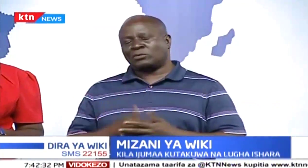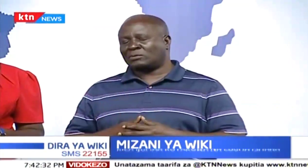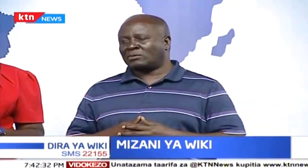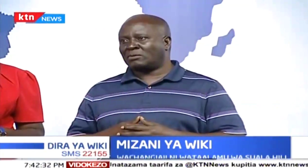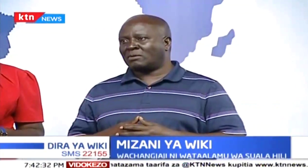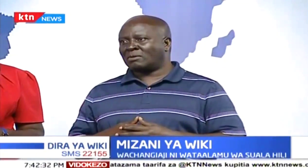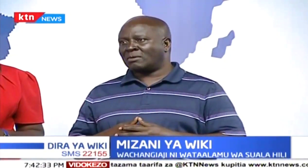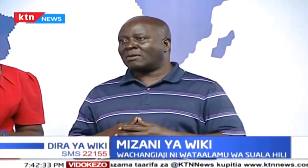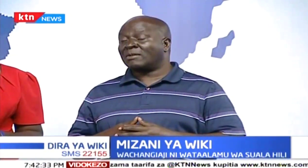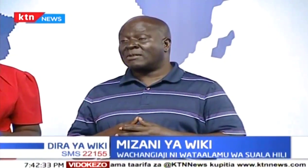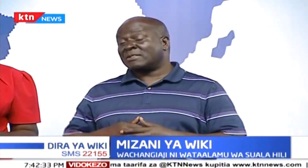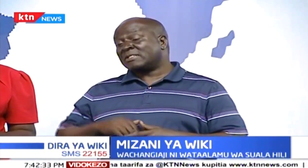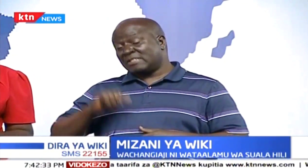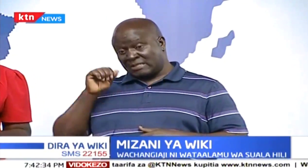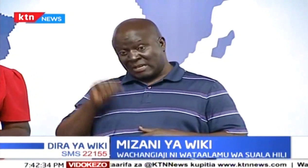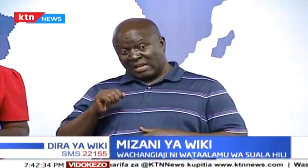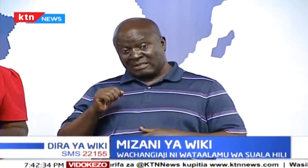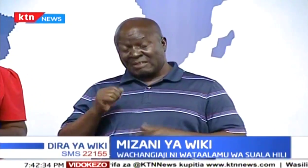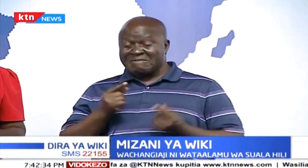Sio rahisi.